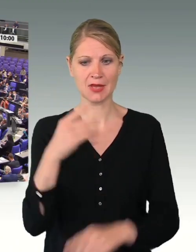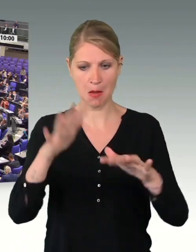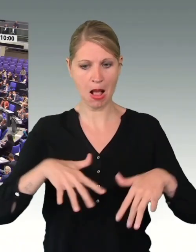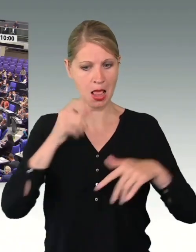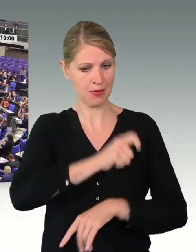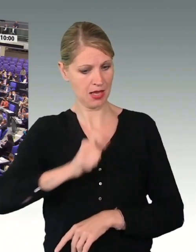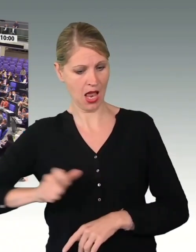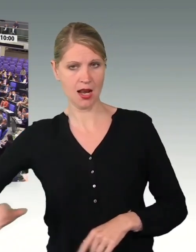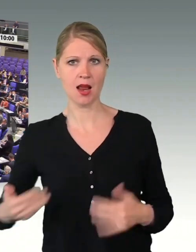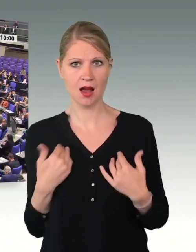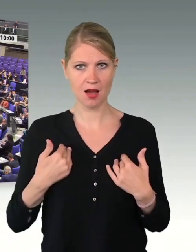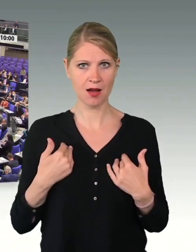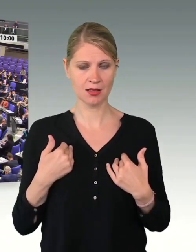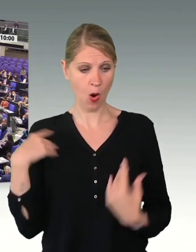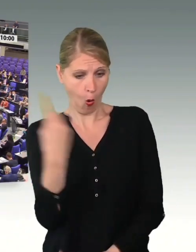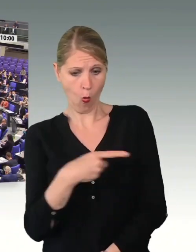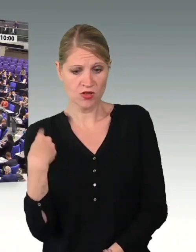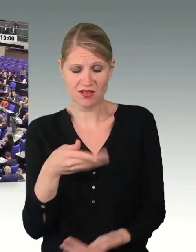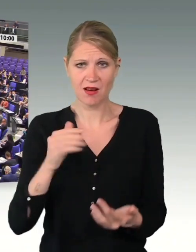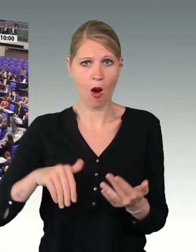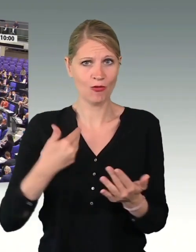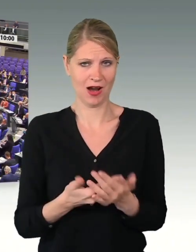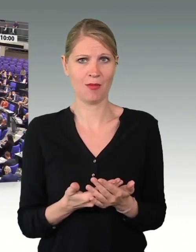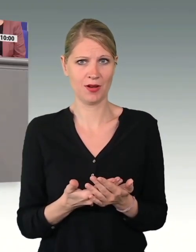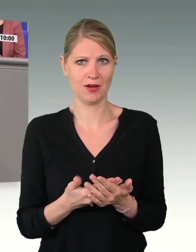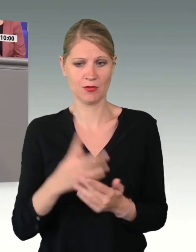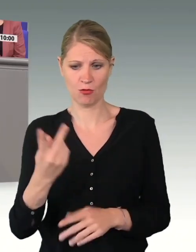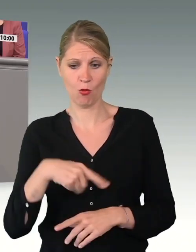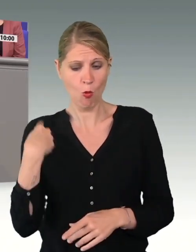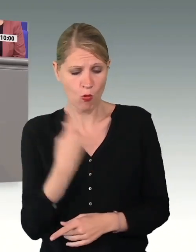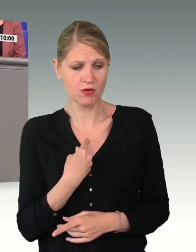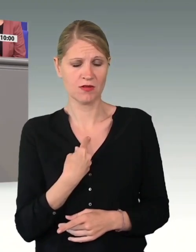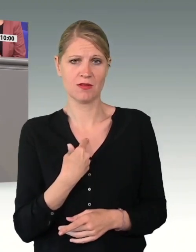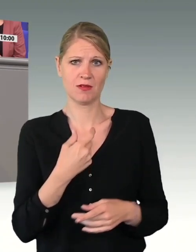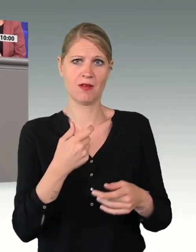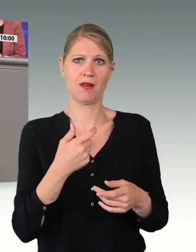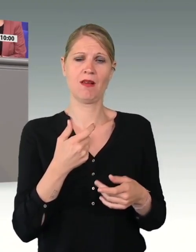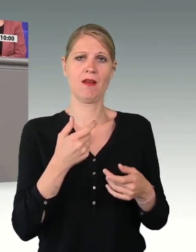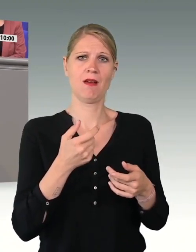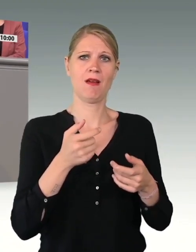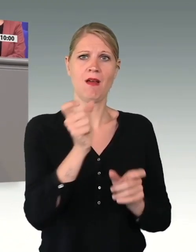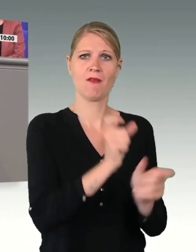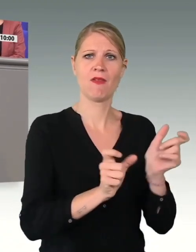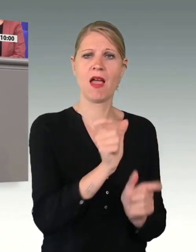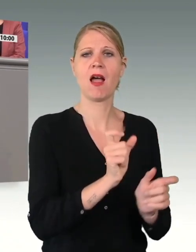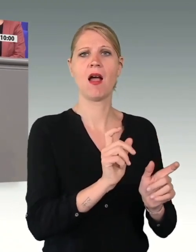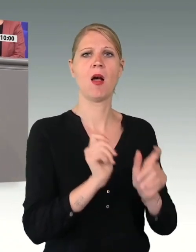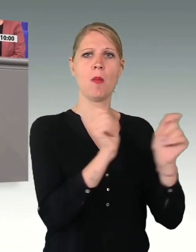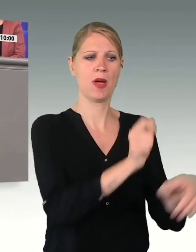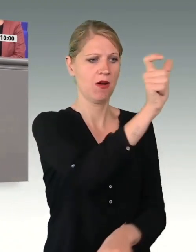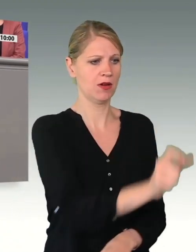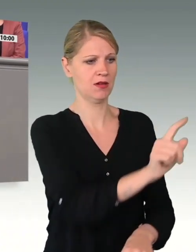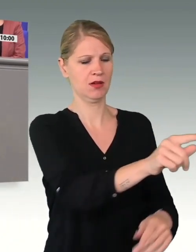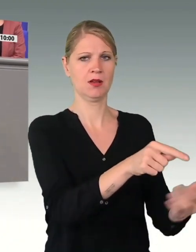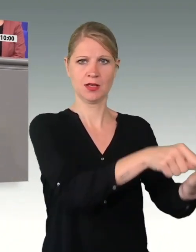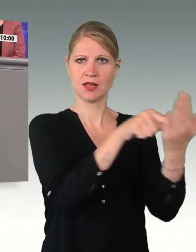Es ist doch unsere Aufgabe und es ist unsere Wehrbeauftragte, die uns über den Zustand, die besonderen Leistungen und Fehlentwicklungen